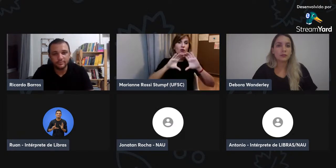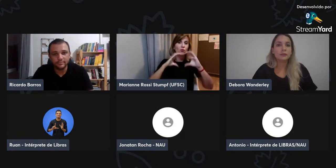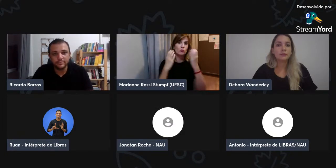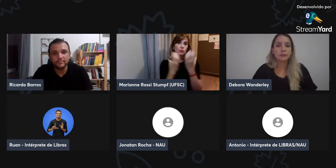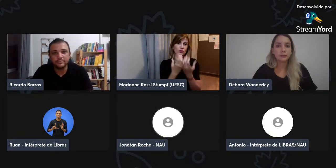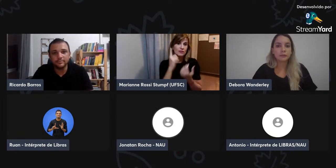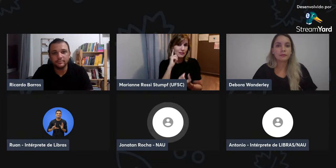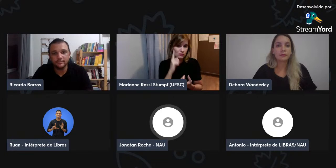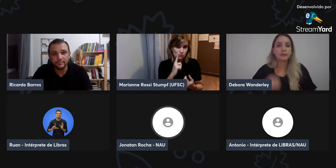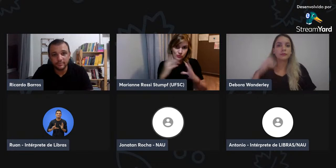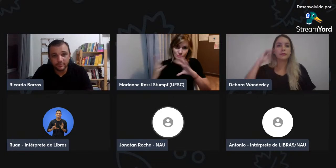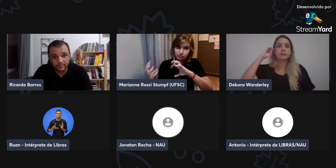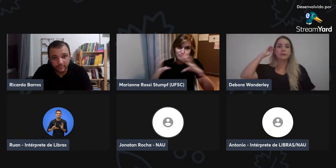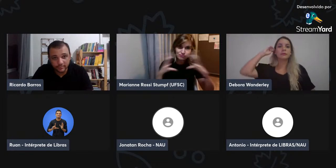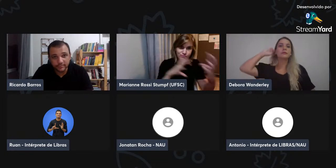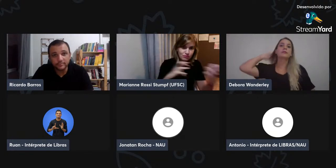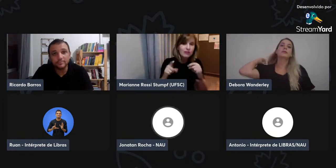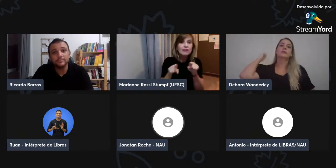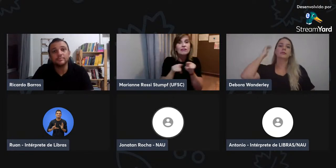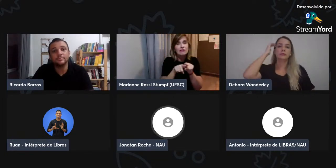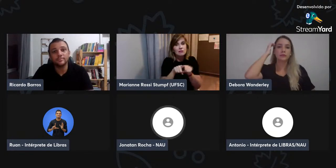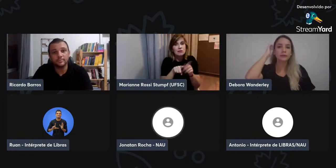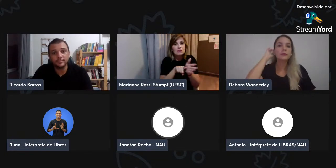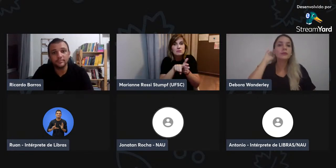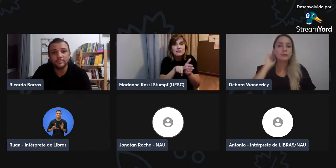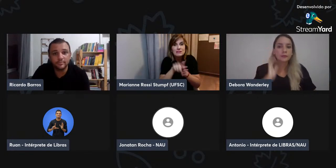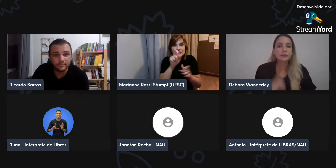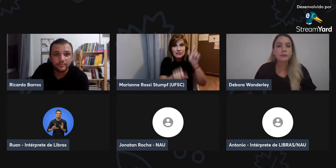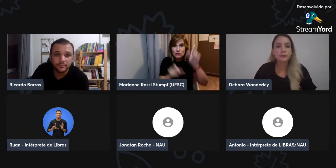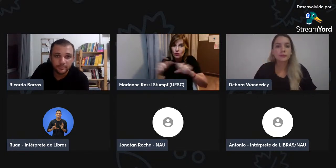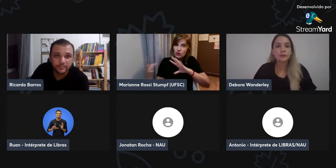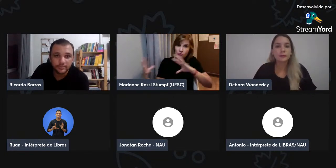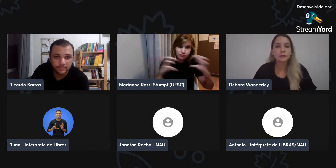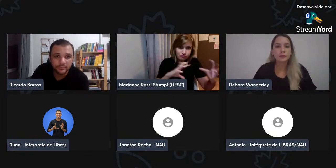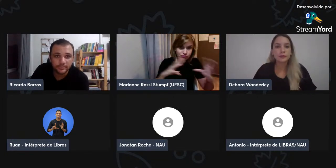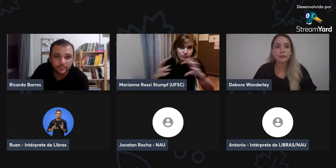se se substituir como um sistema mais simples na comunidade surta, então,